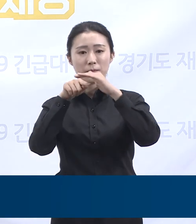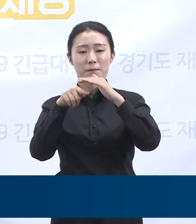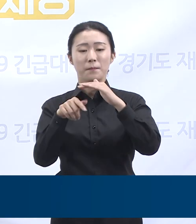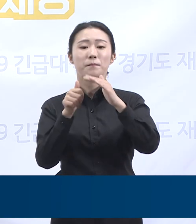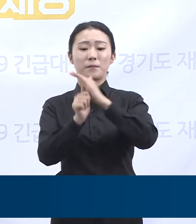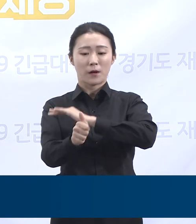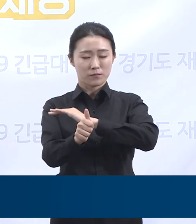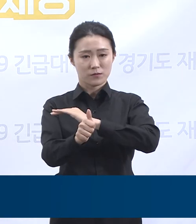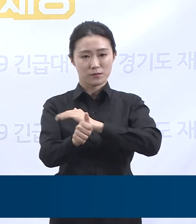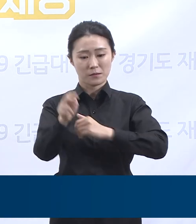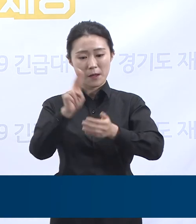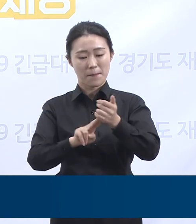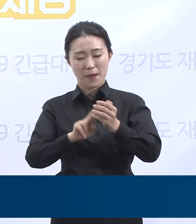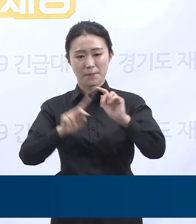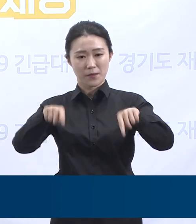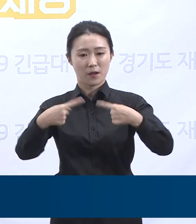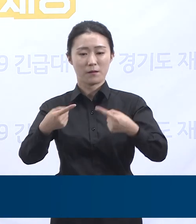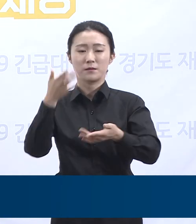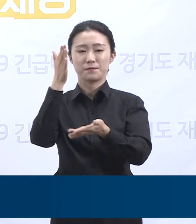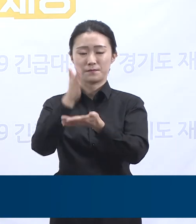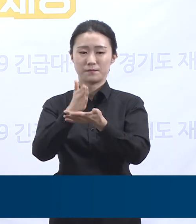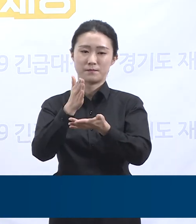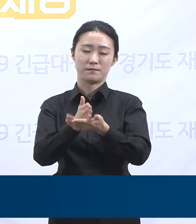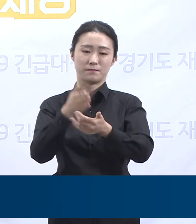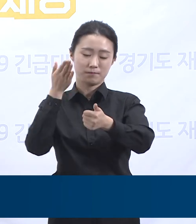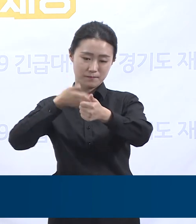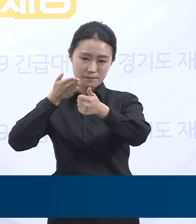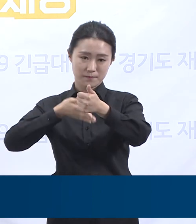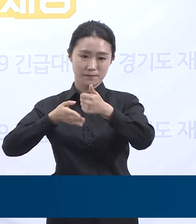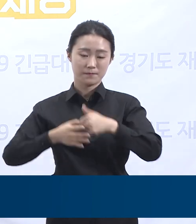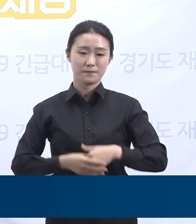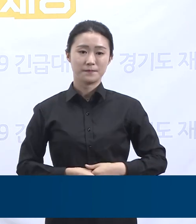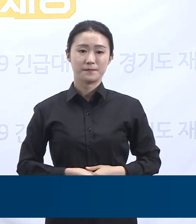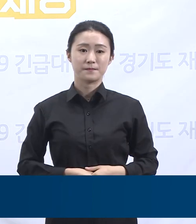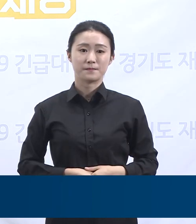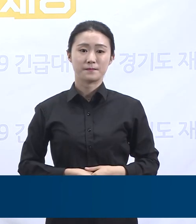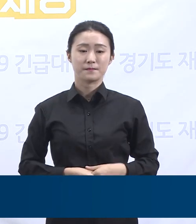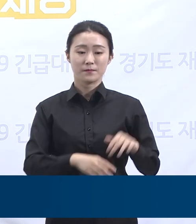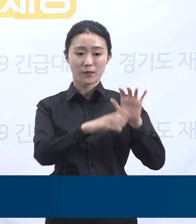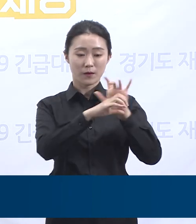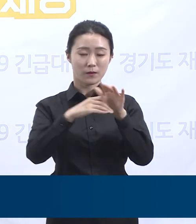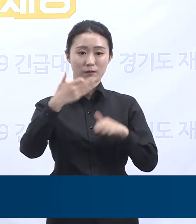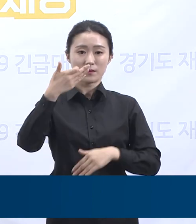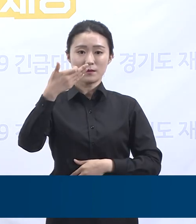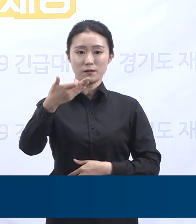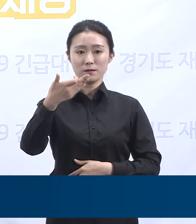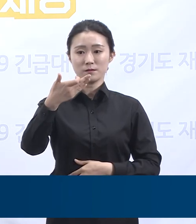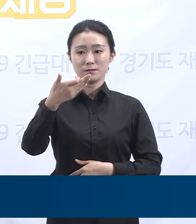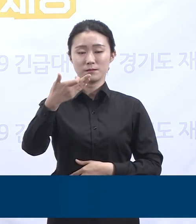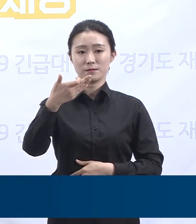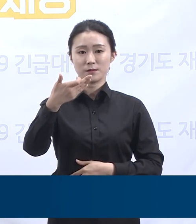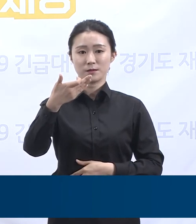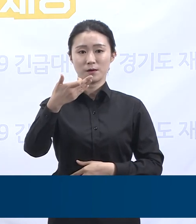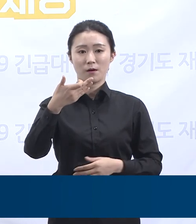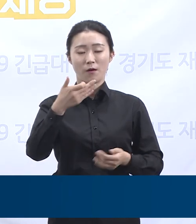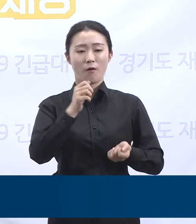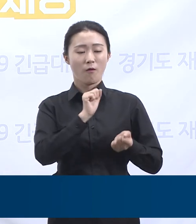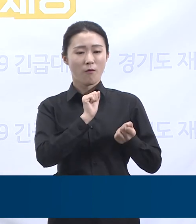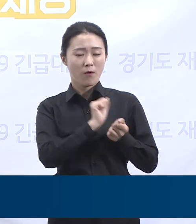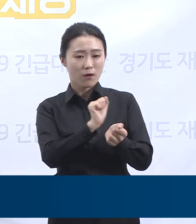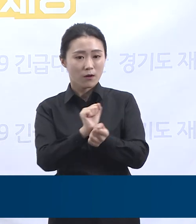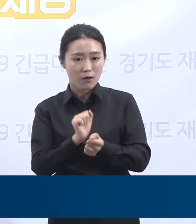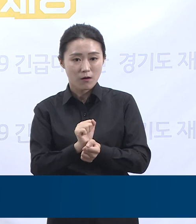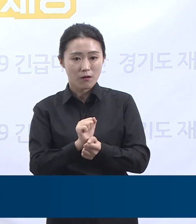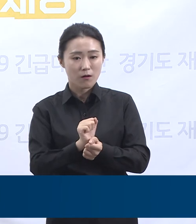말아 주실 것도 간곡히 당부드립니다. 코로나19 지역사회 감염 확산은 언제 발생하고